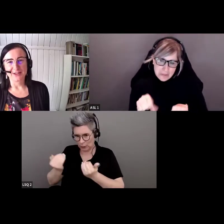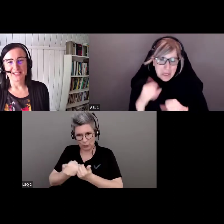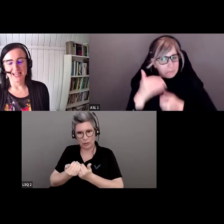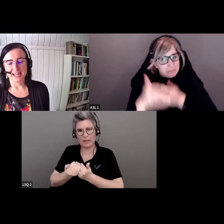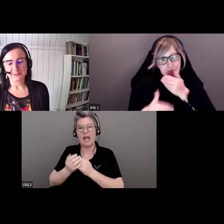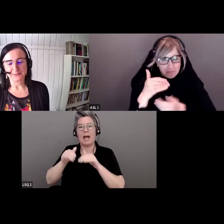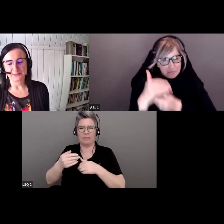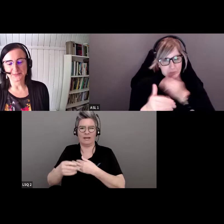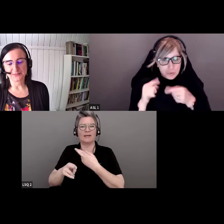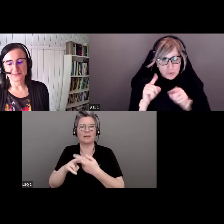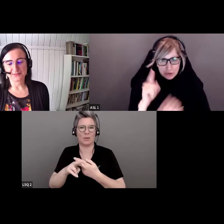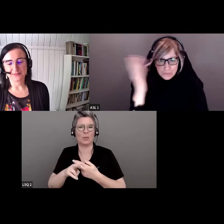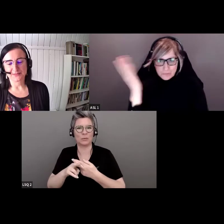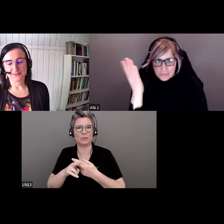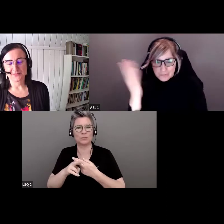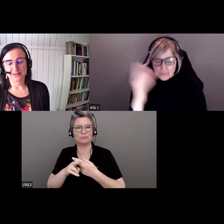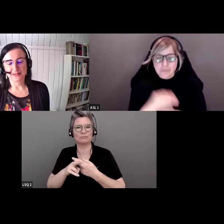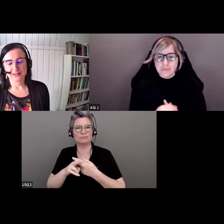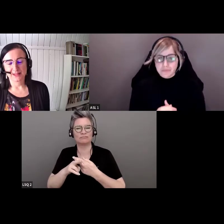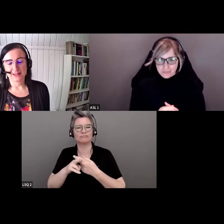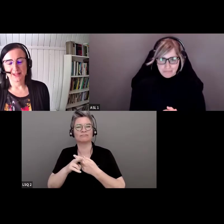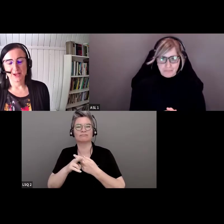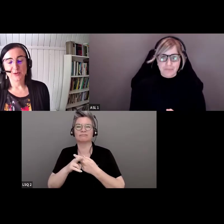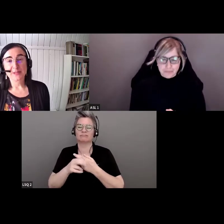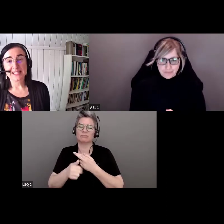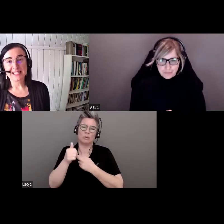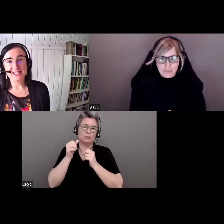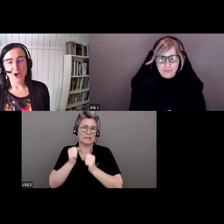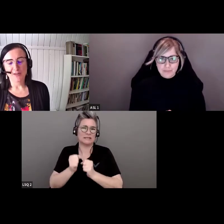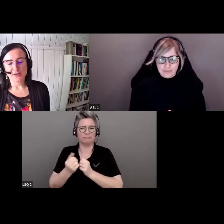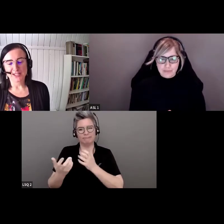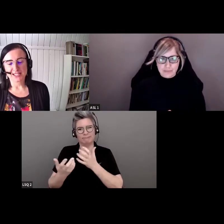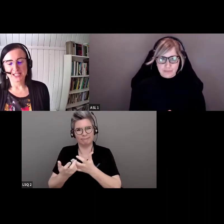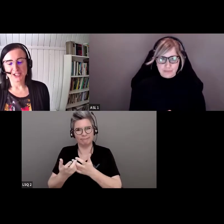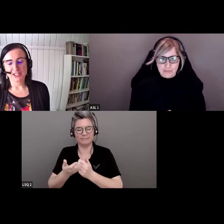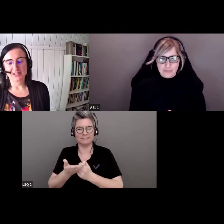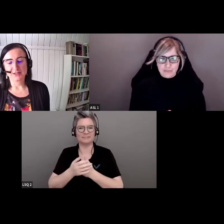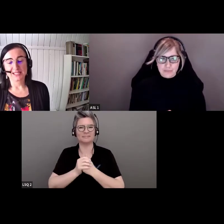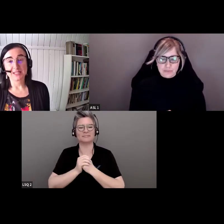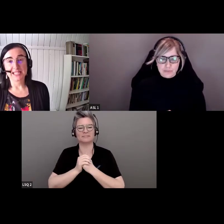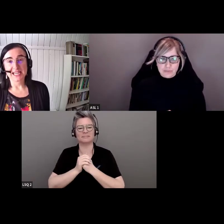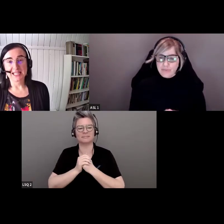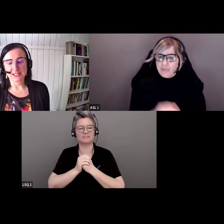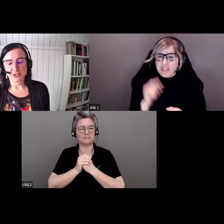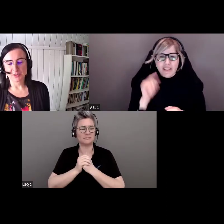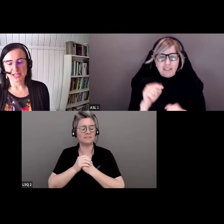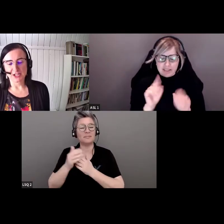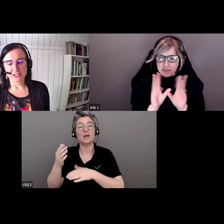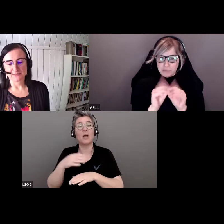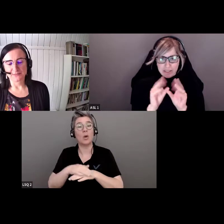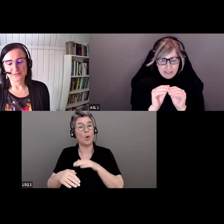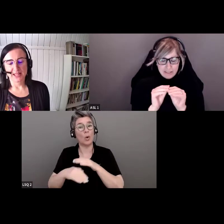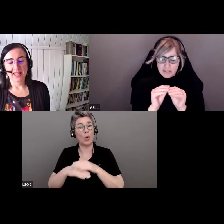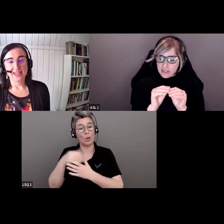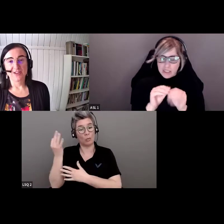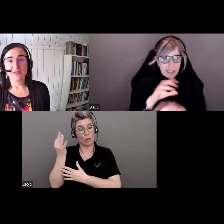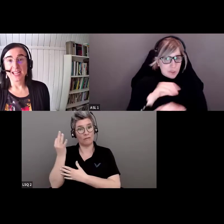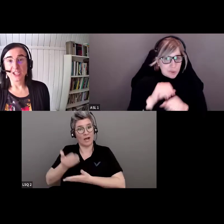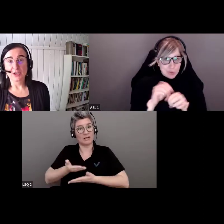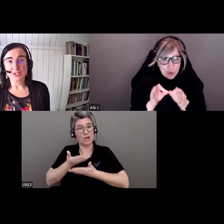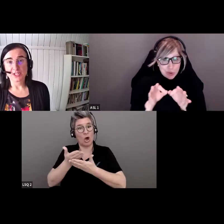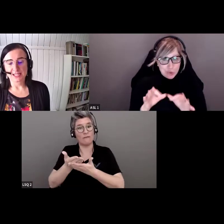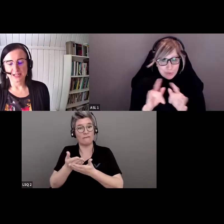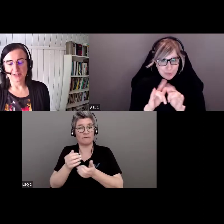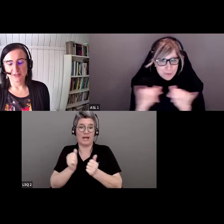réagirons dans toute la mesure du possible. Nous sommes heureux d'offrir cette séance avec